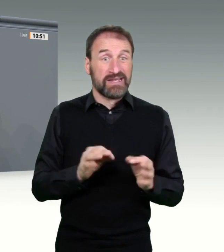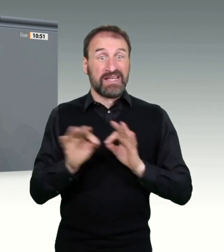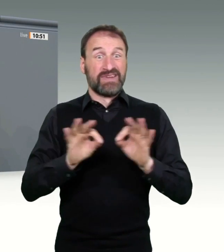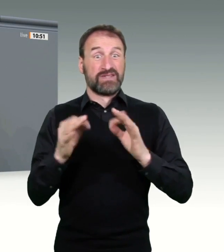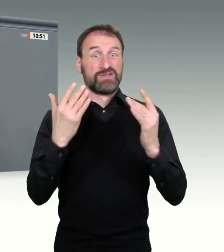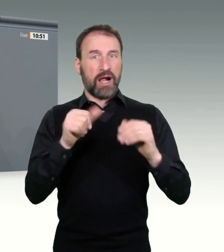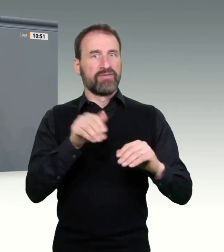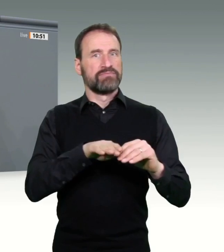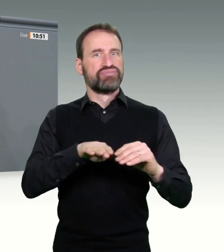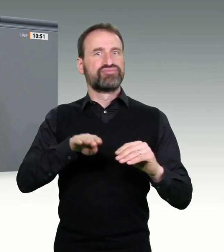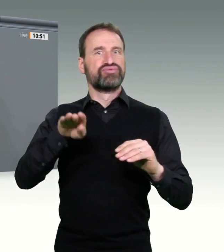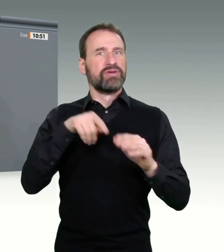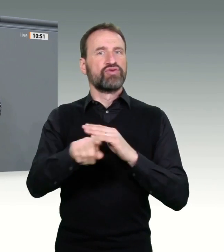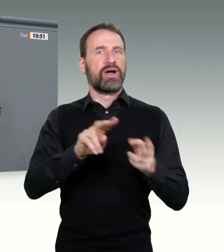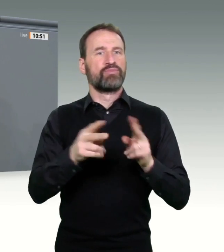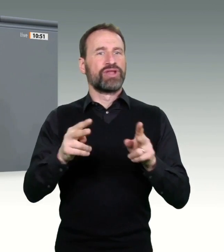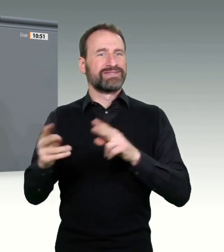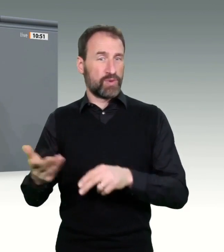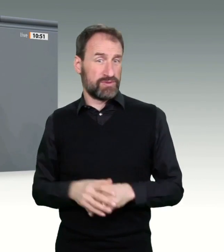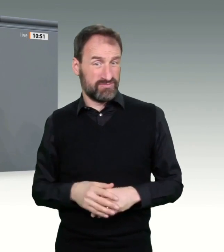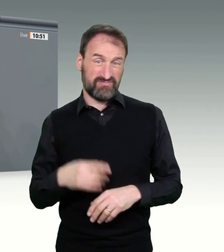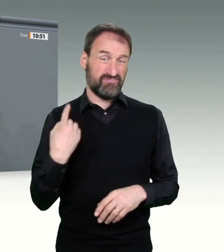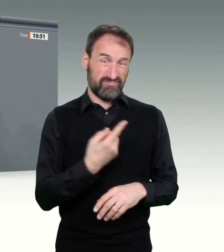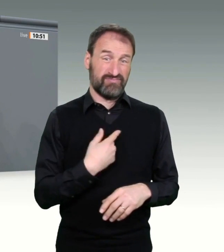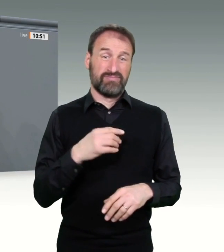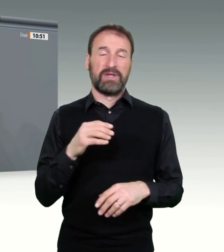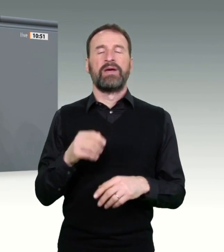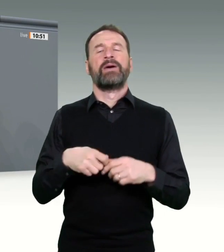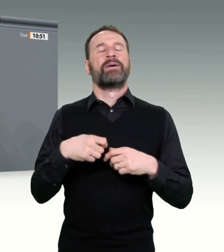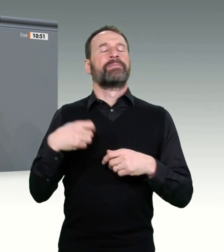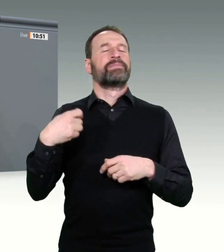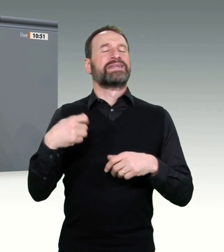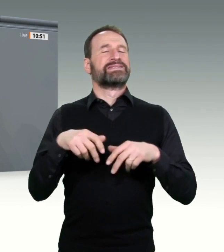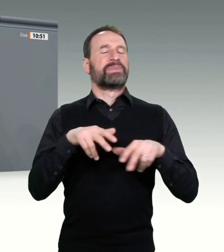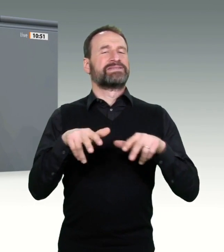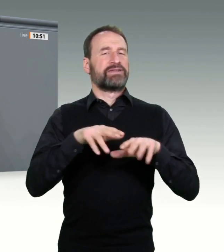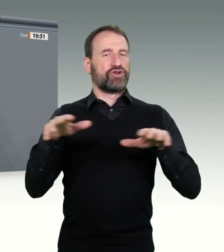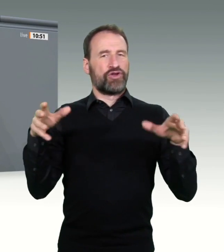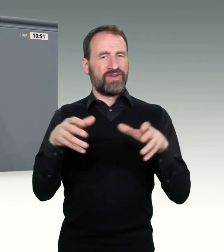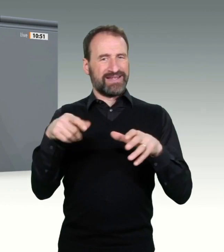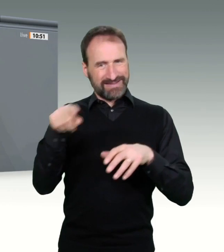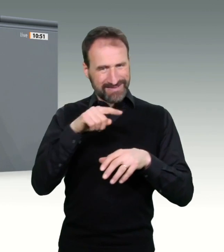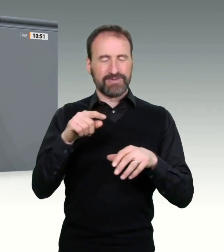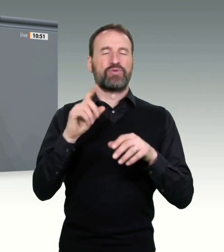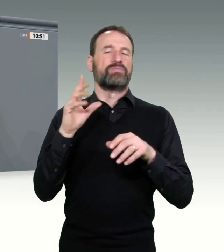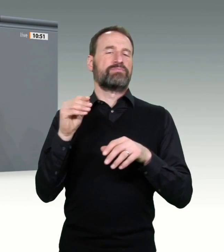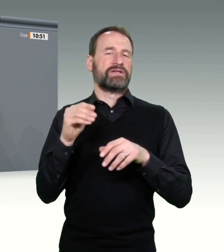verweigert einen interdisziplinären wissenschaftlichen Beirat, einen Pandemierat seit Monaten, und weil wir